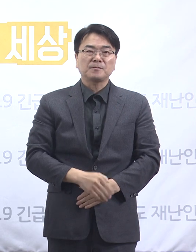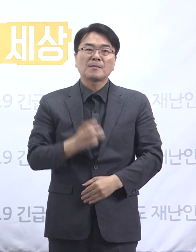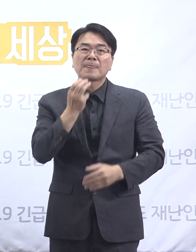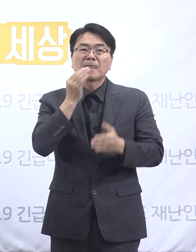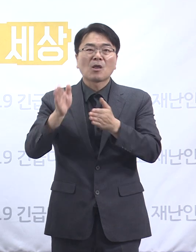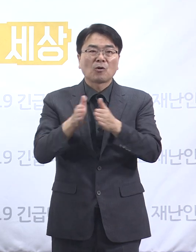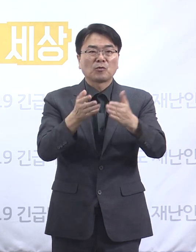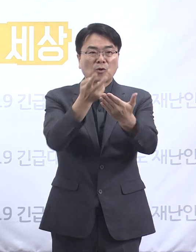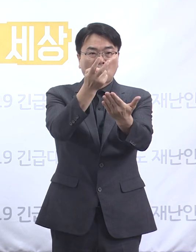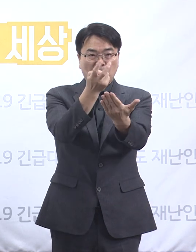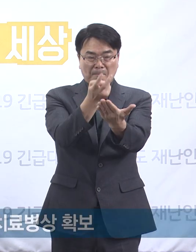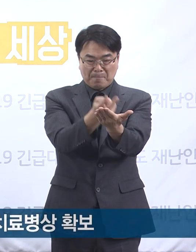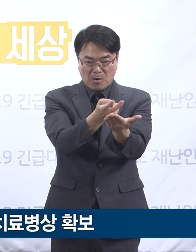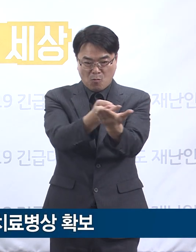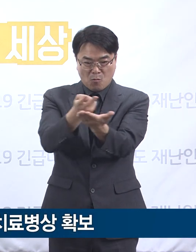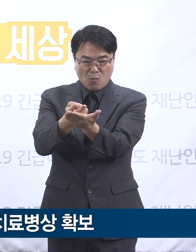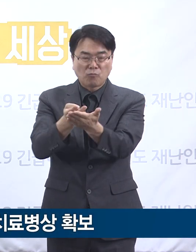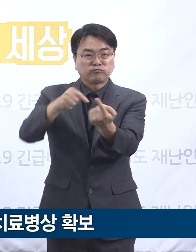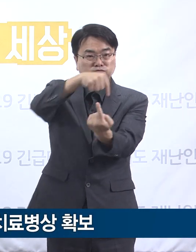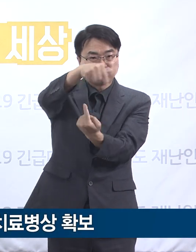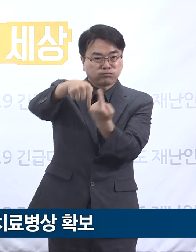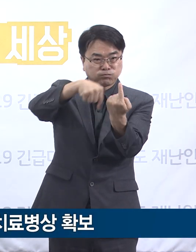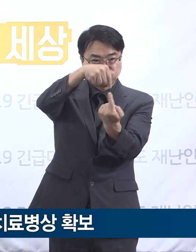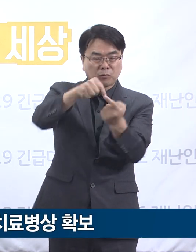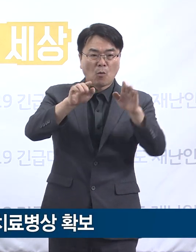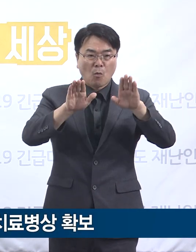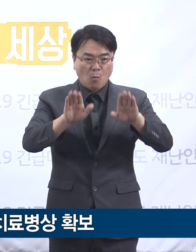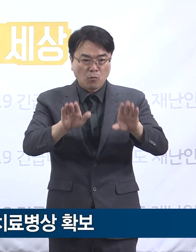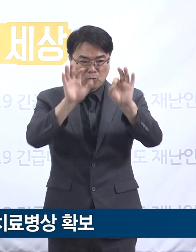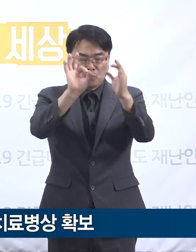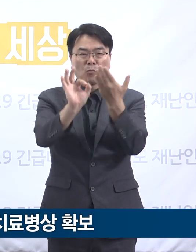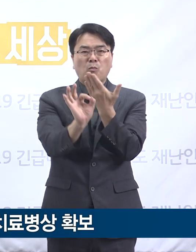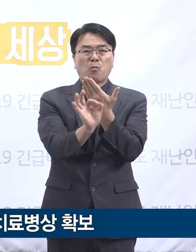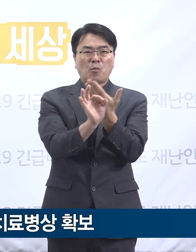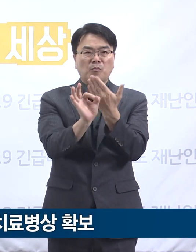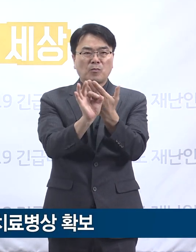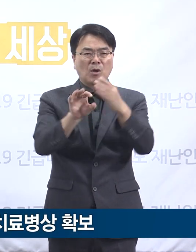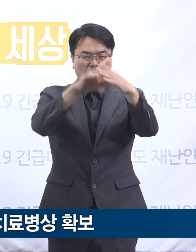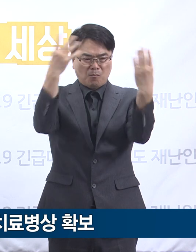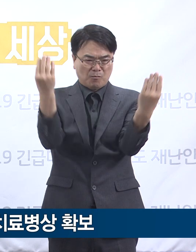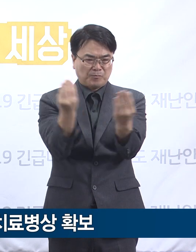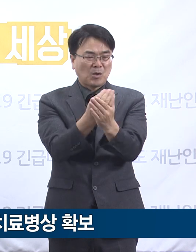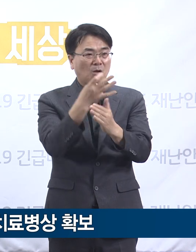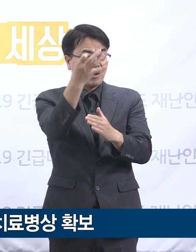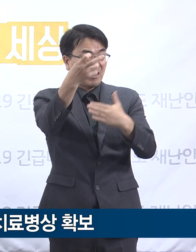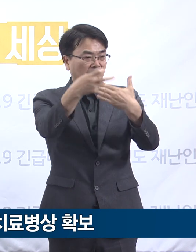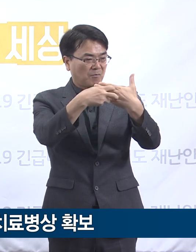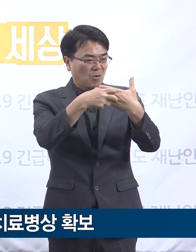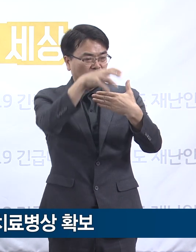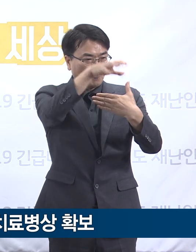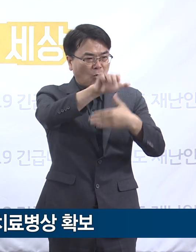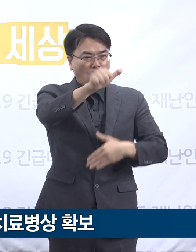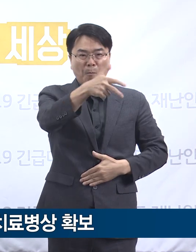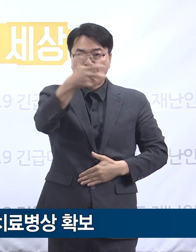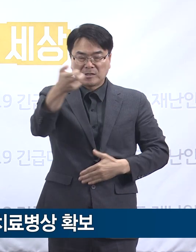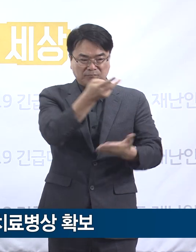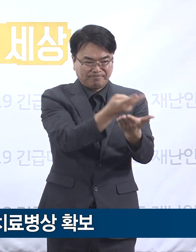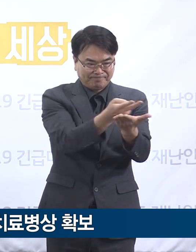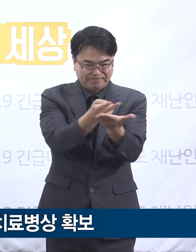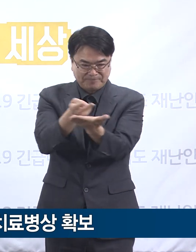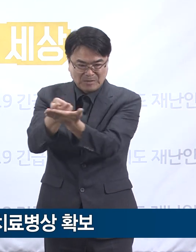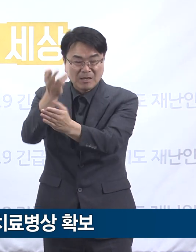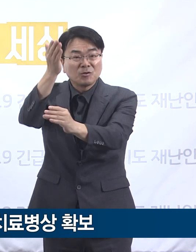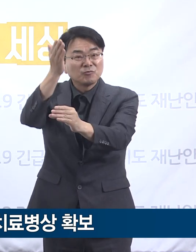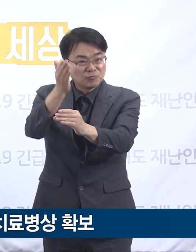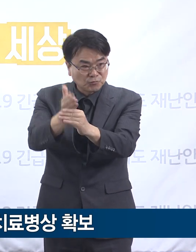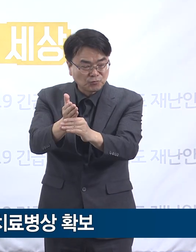병상 운영 현황입니다. 8월 26일 0시 기준 경기도는 총 14개 병원에 570개의 확진자 치료 병상을